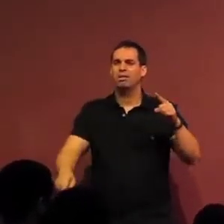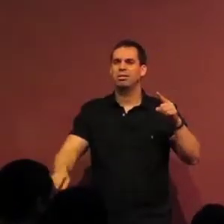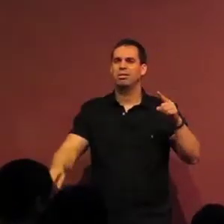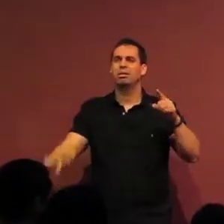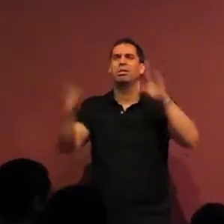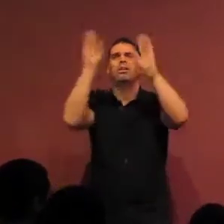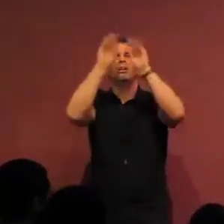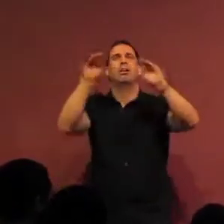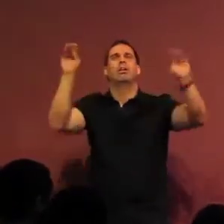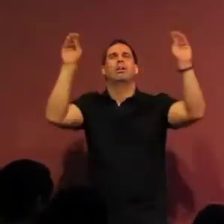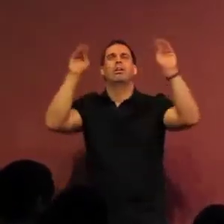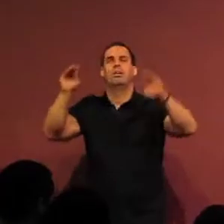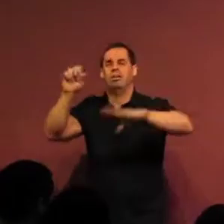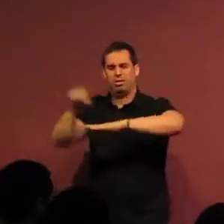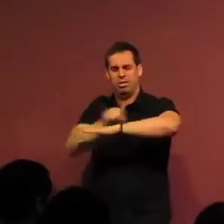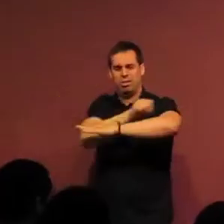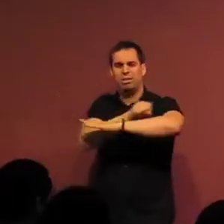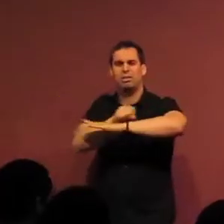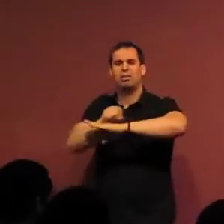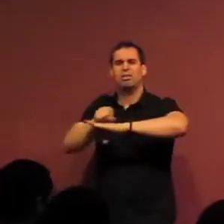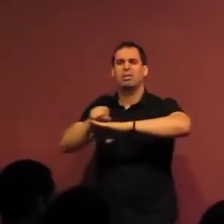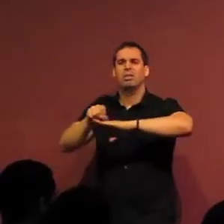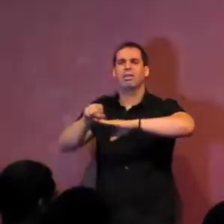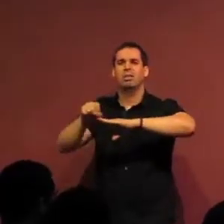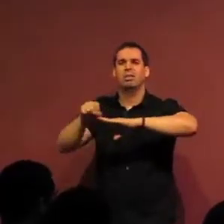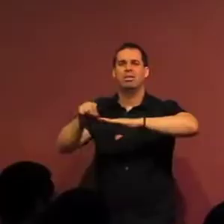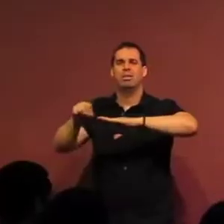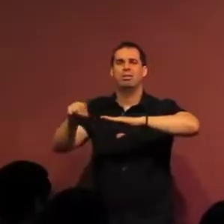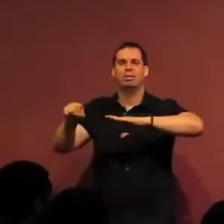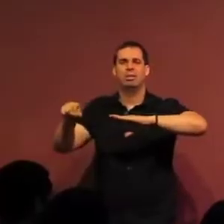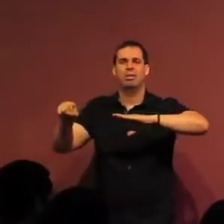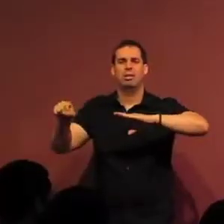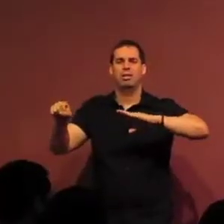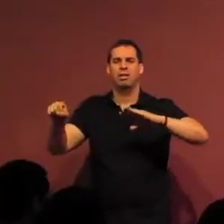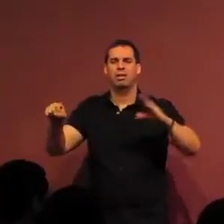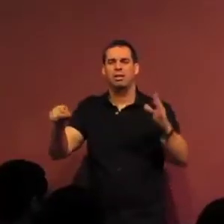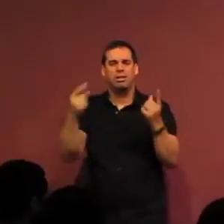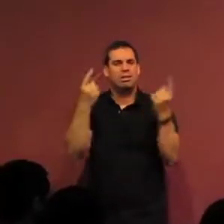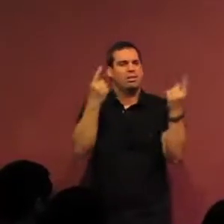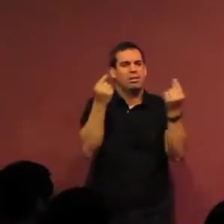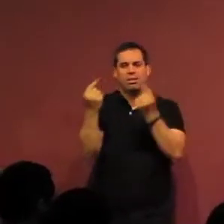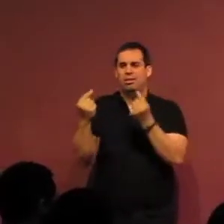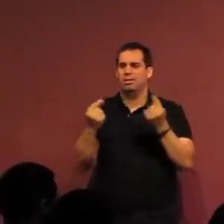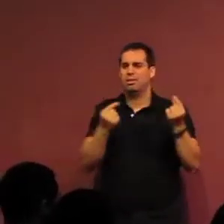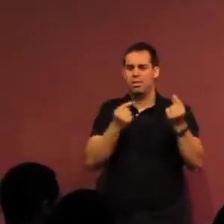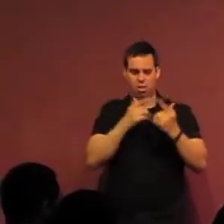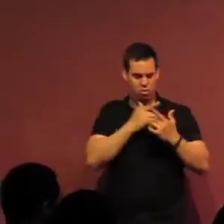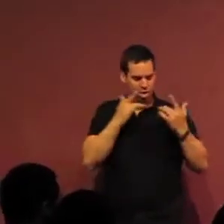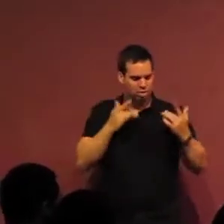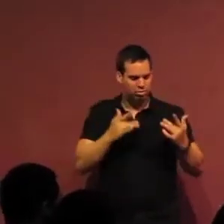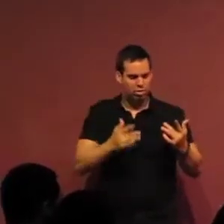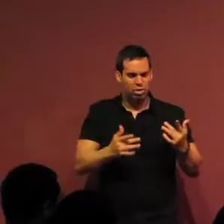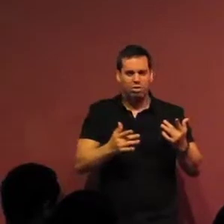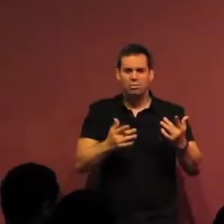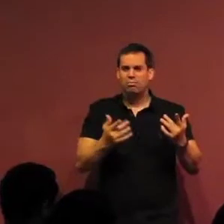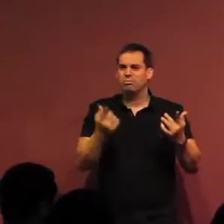Que lucecitas coltadas para escena, que cosa fuera por eso, que cosa